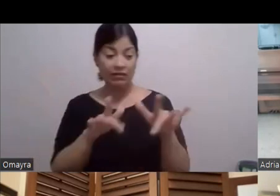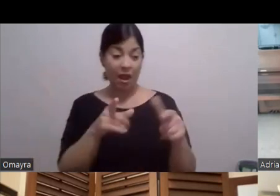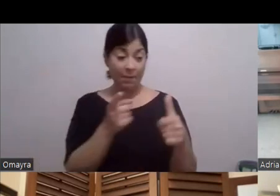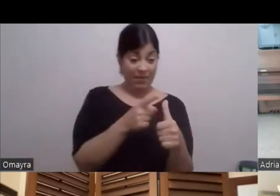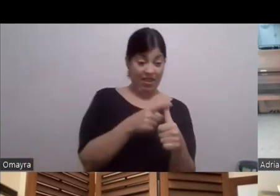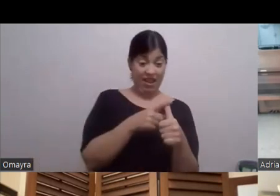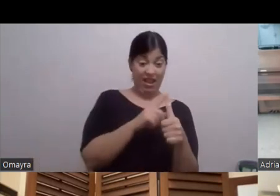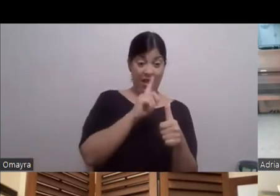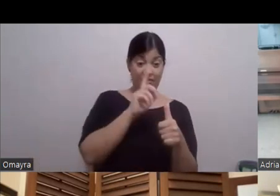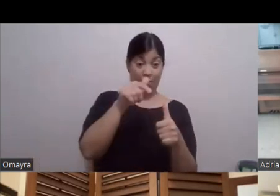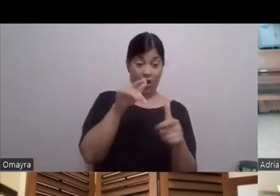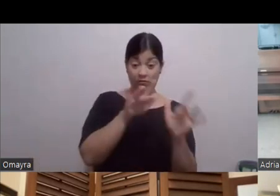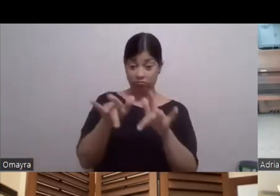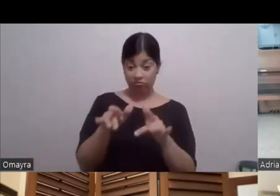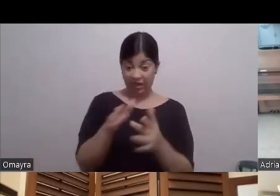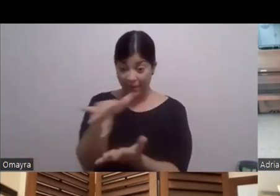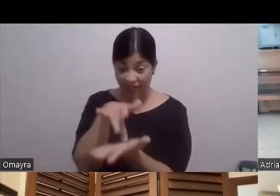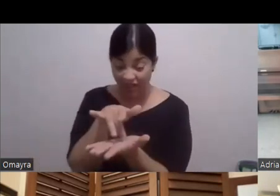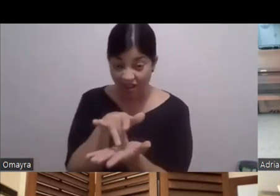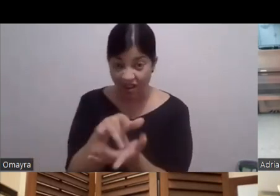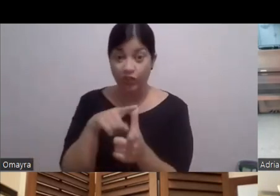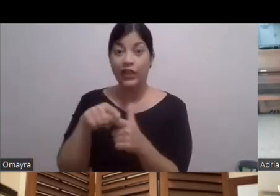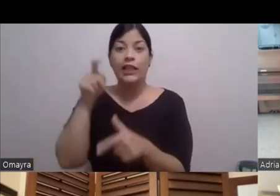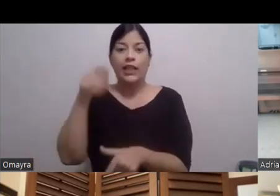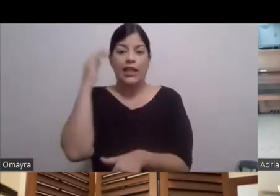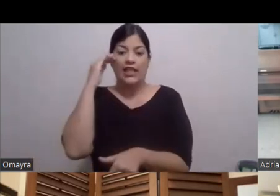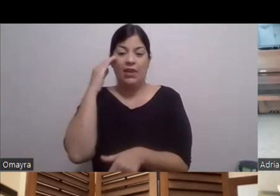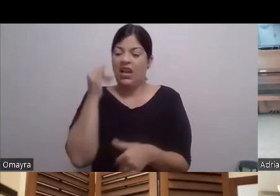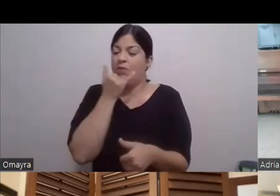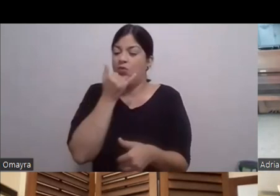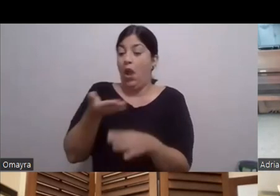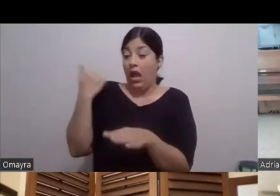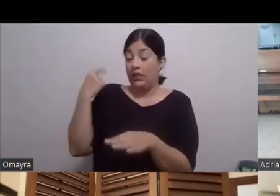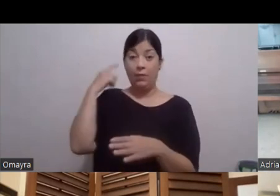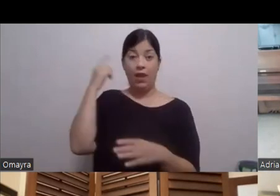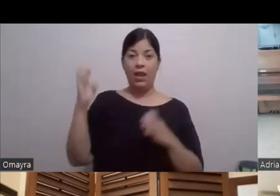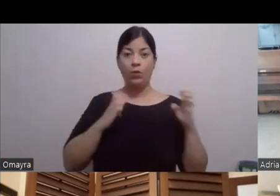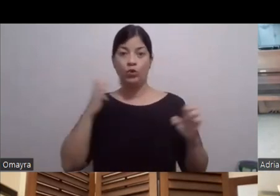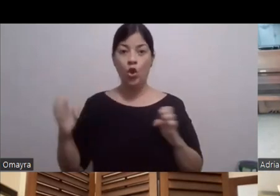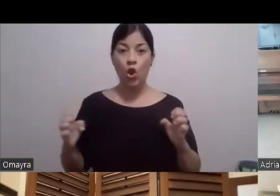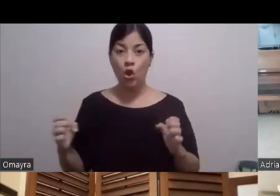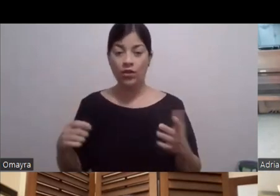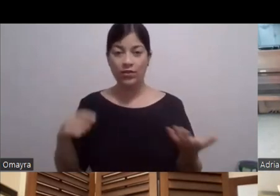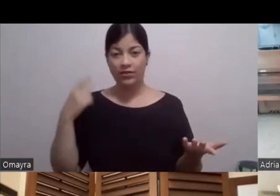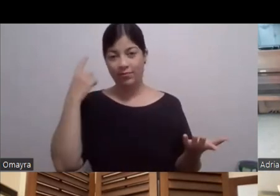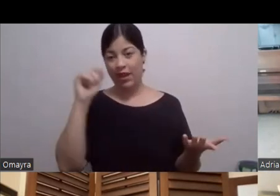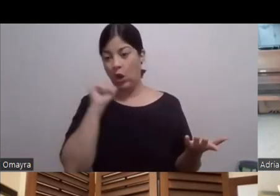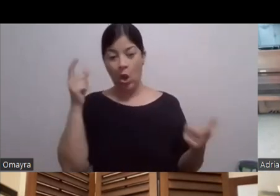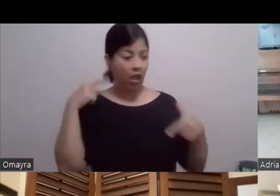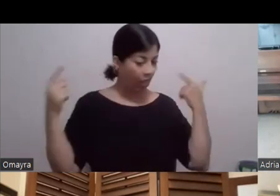medio Entonces tú tienes Que saber De dónde vienes Qué te pasó antes Emocionalmente Cómo estás Para no Para no volverte loco Tienes que Para que hagas una